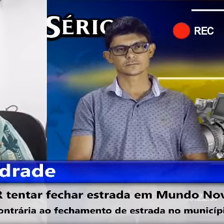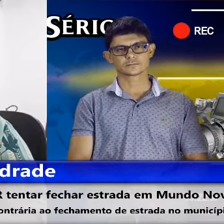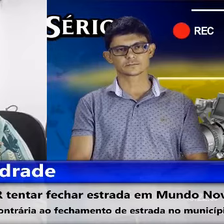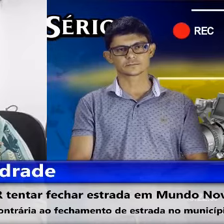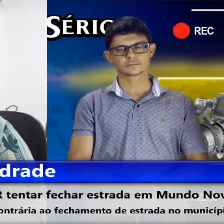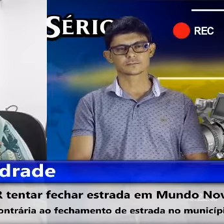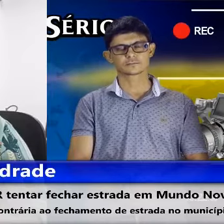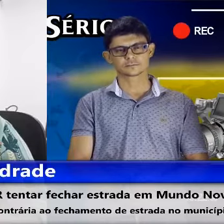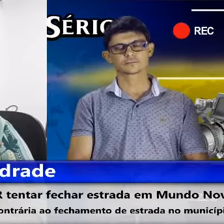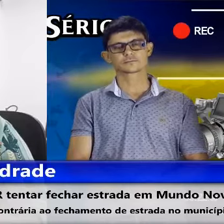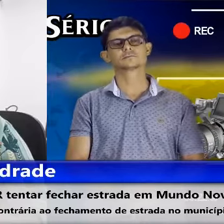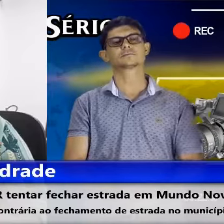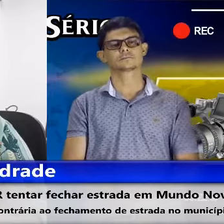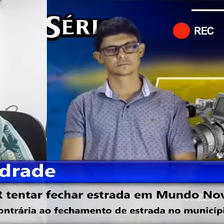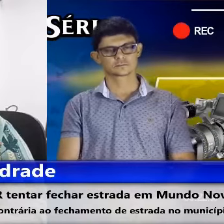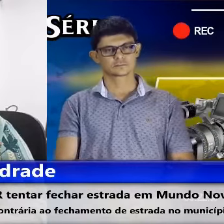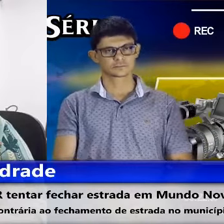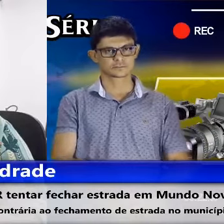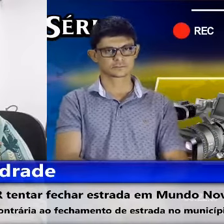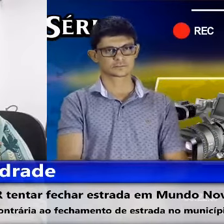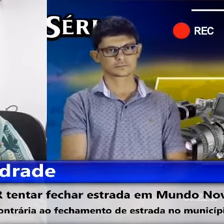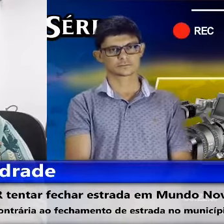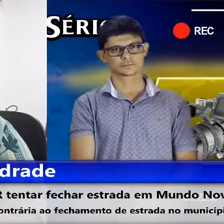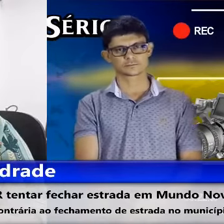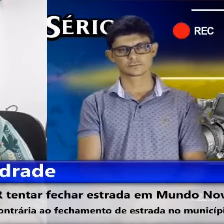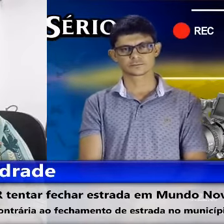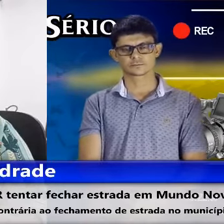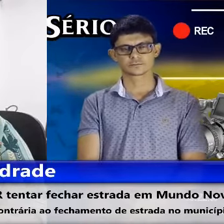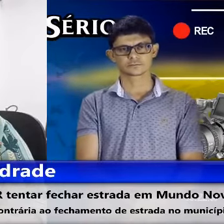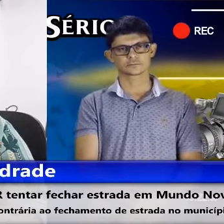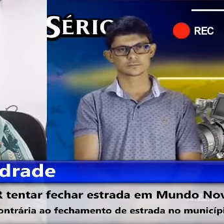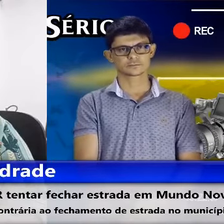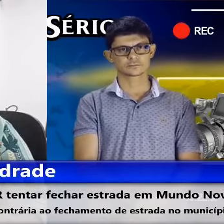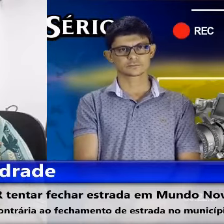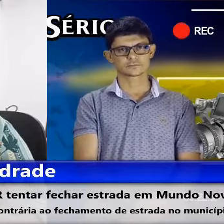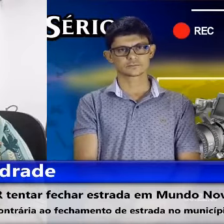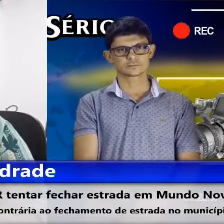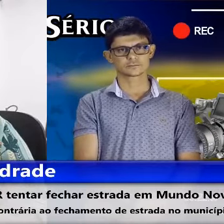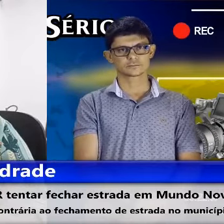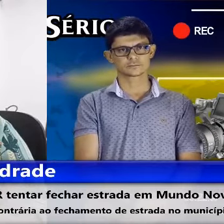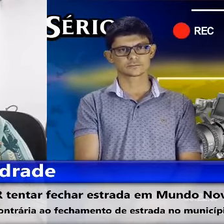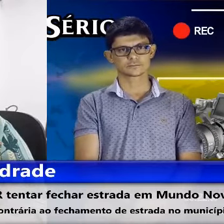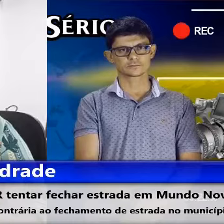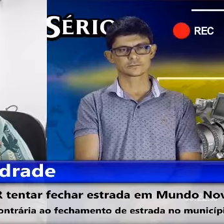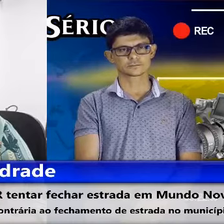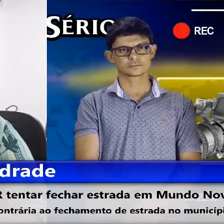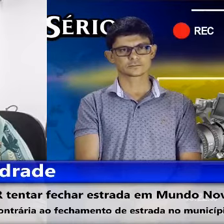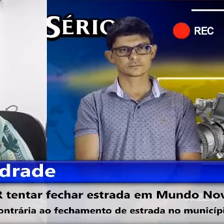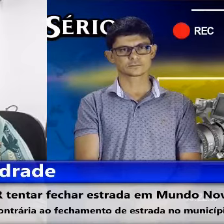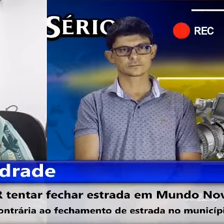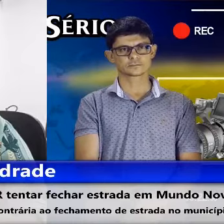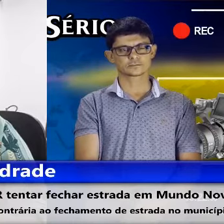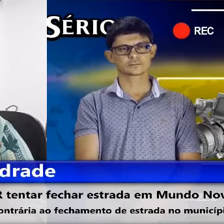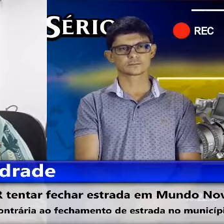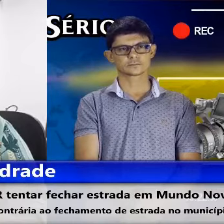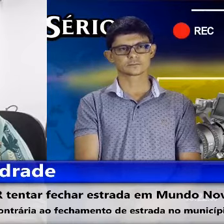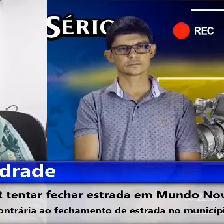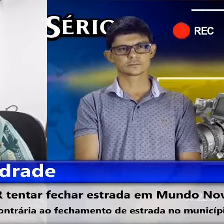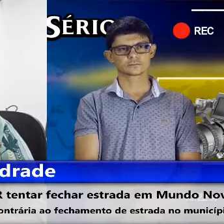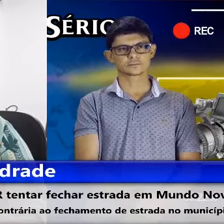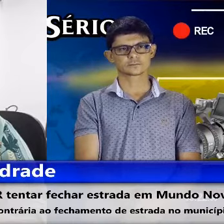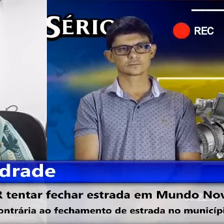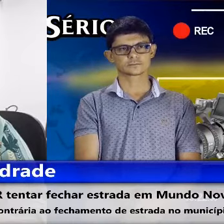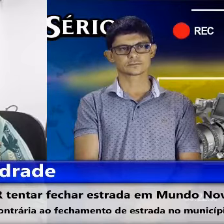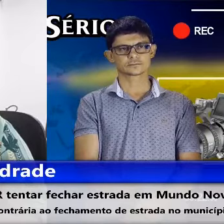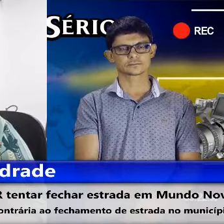informados. Então amanhã estarão em campo grande algumas pessoas, uns vereadores para tentar, junto ao